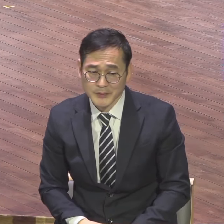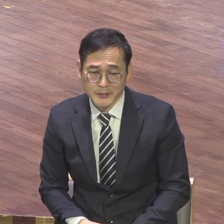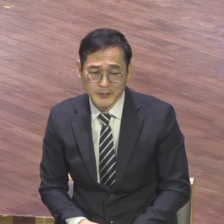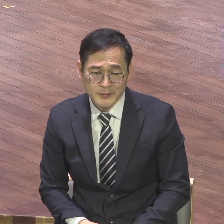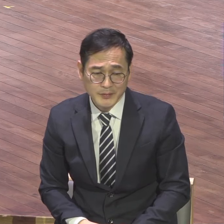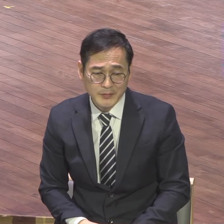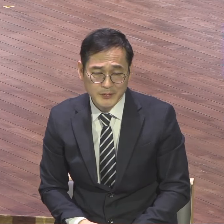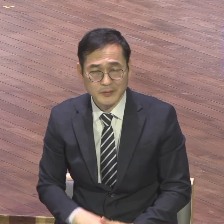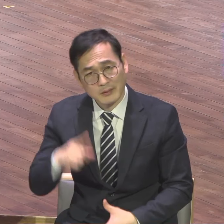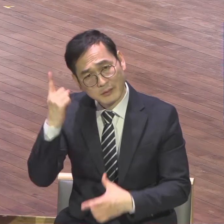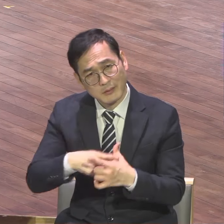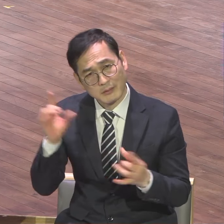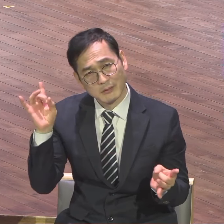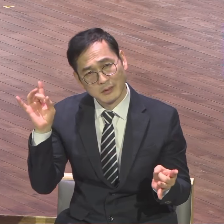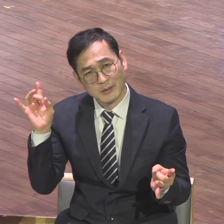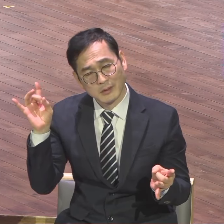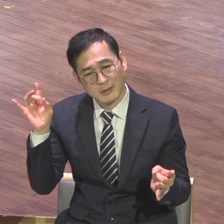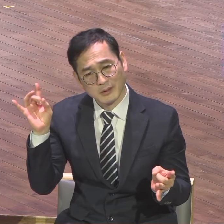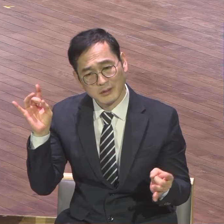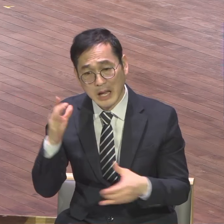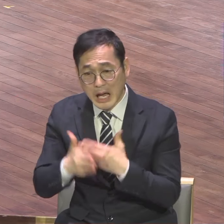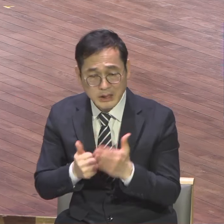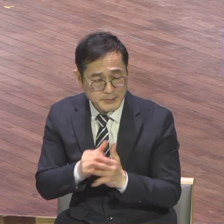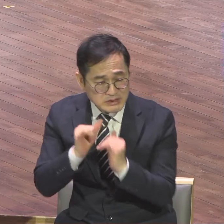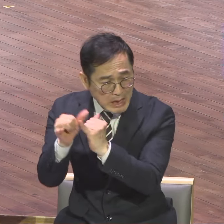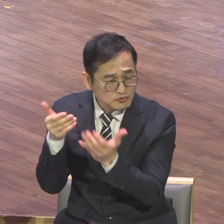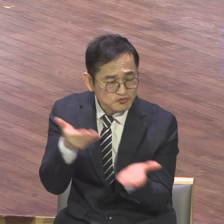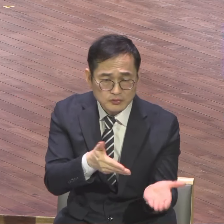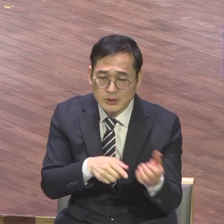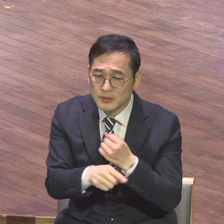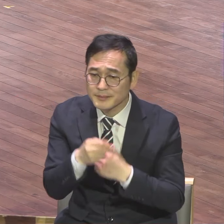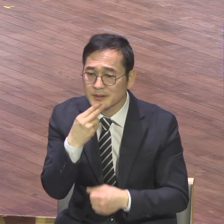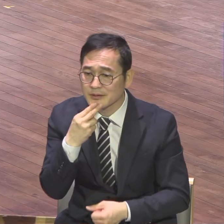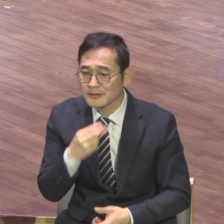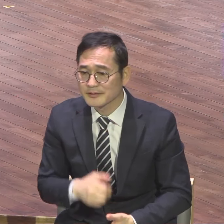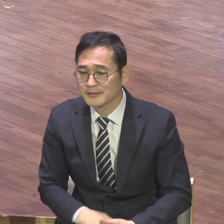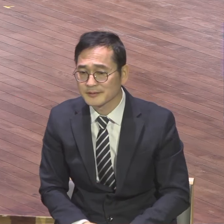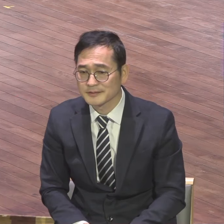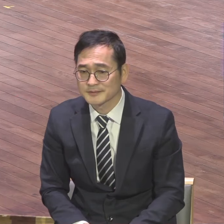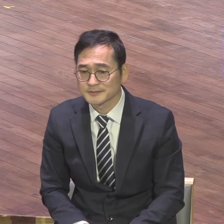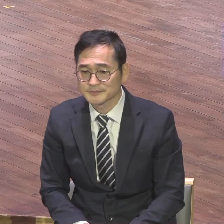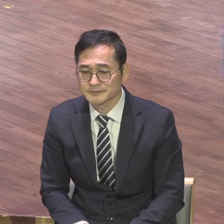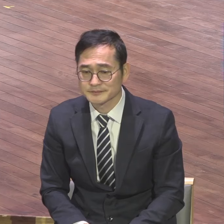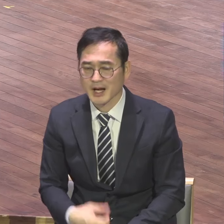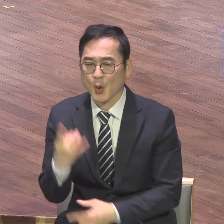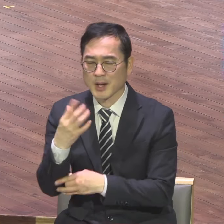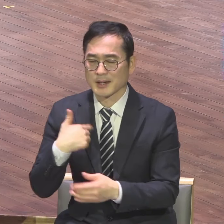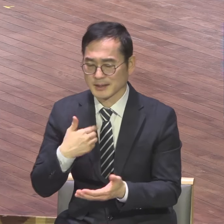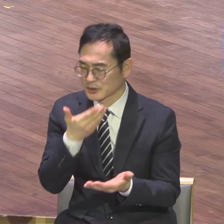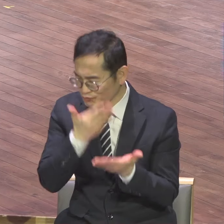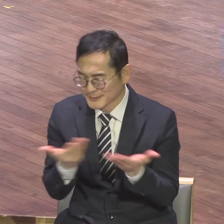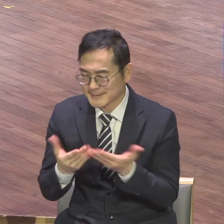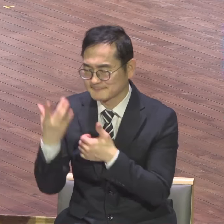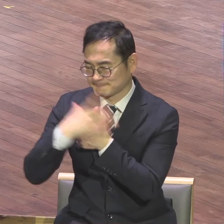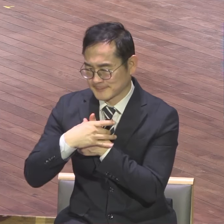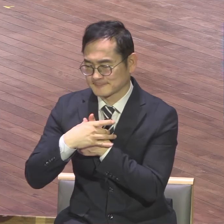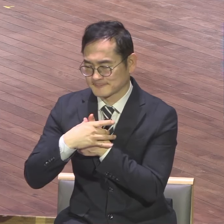아멘 직분을 한 사람은 계속 줄 수는 없잖아요 시간 지나면 다 왔다 새로운 사람 올려면 또 새롭게 하고